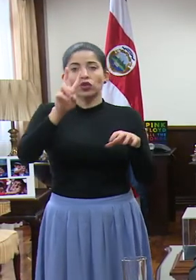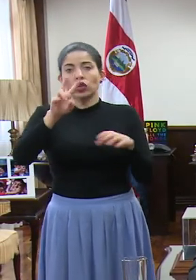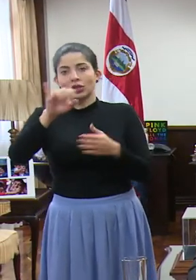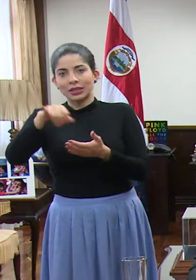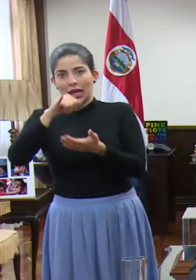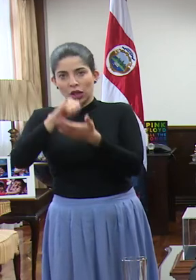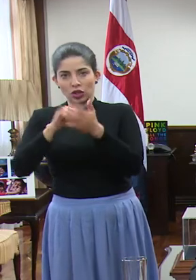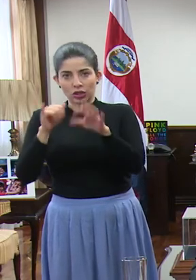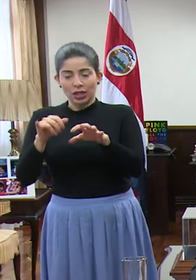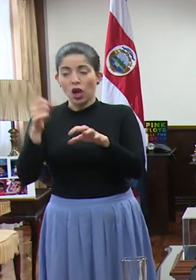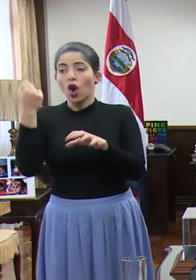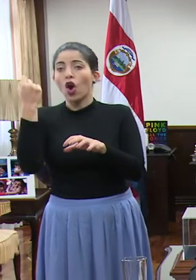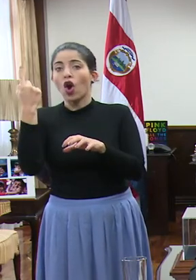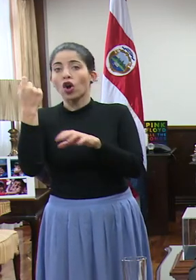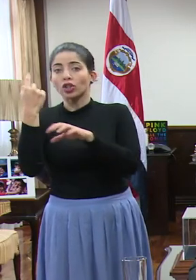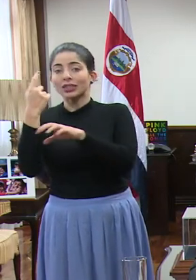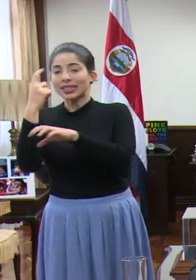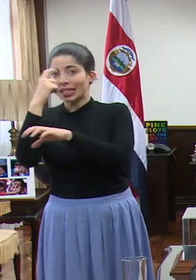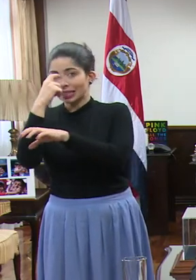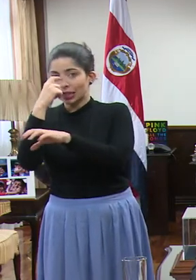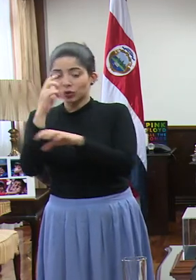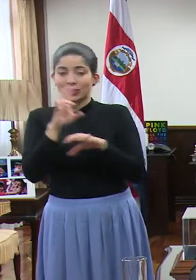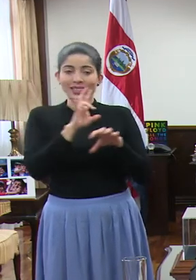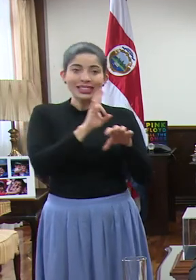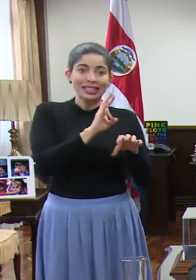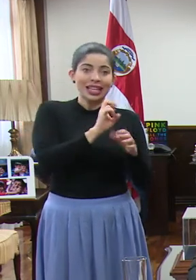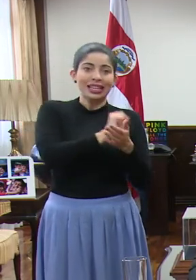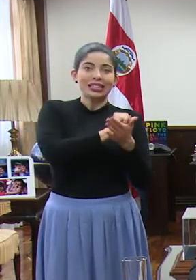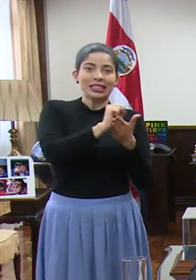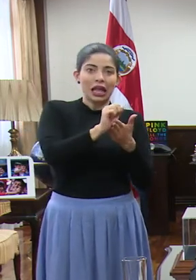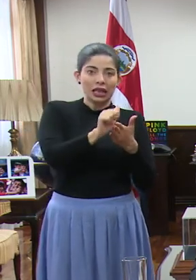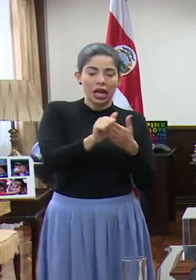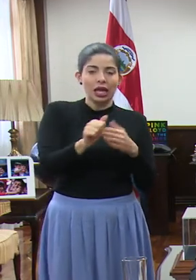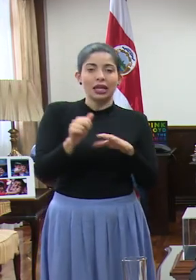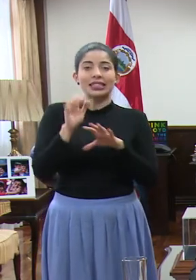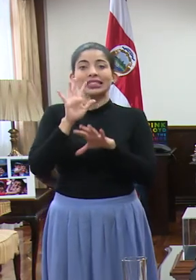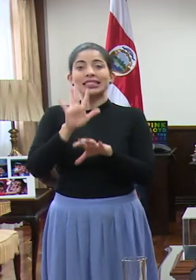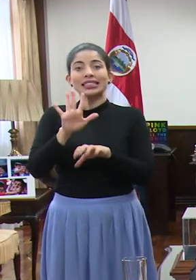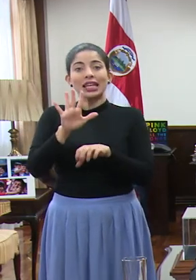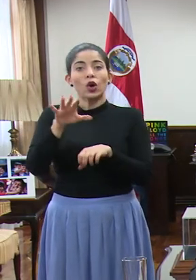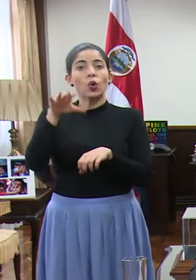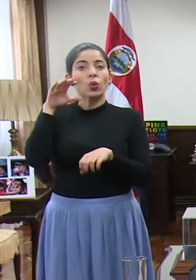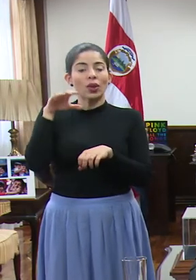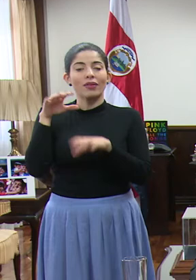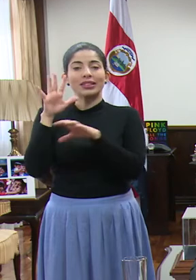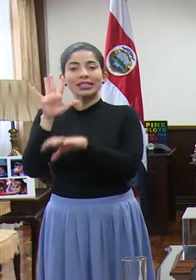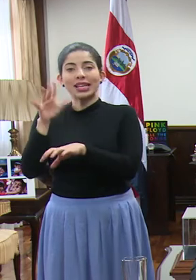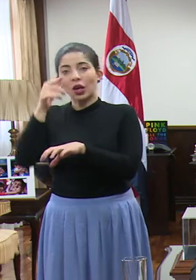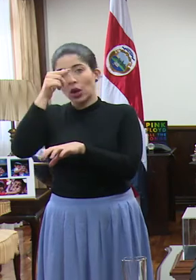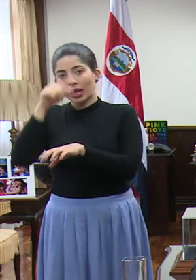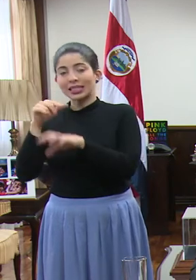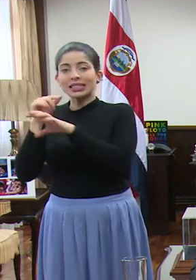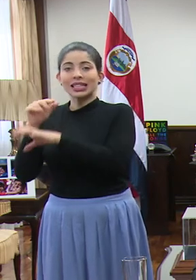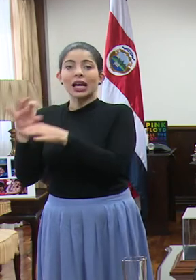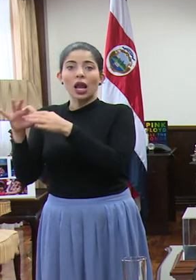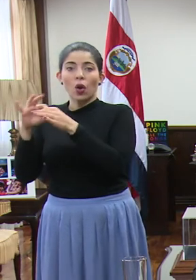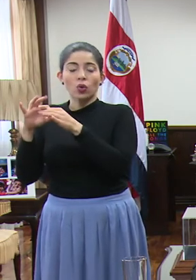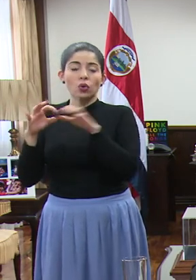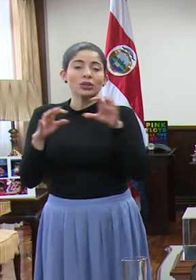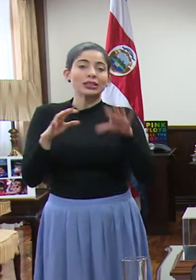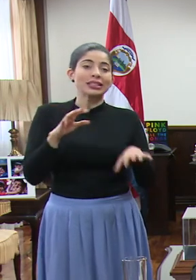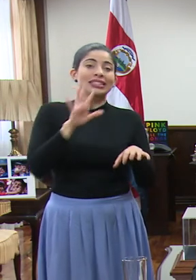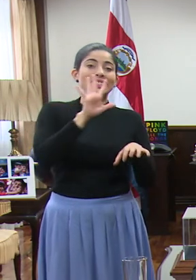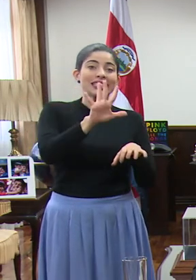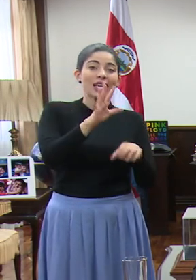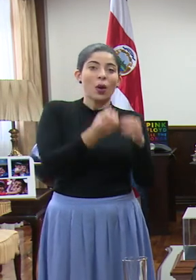José, 11 en Escazú, 7 en Santana, 5 en Curridabad, 5 en Grecia, 5 en La Unión, 5 en Poas,